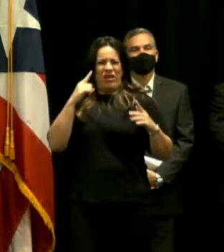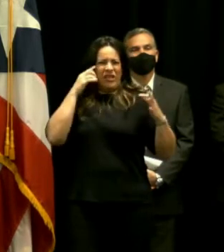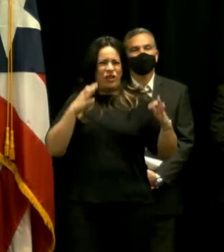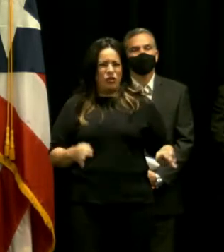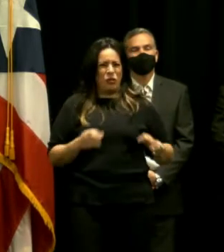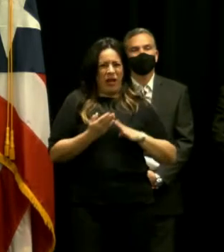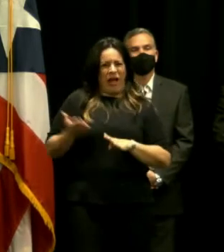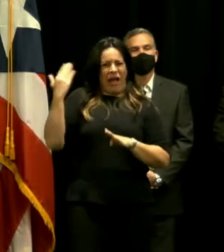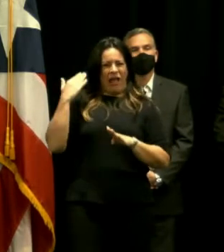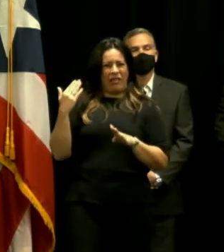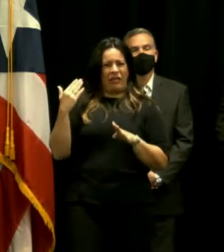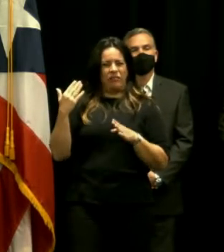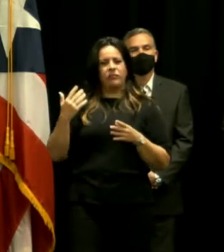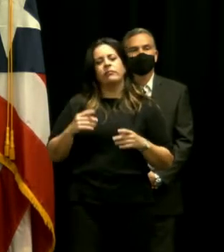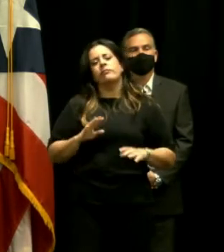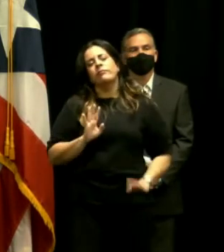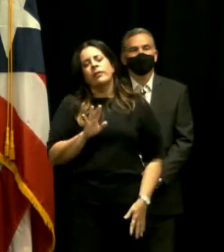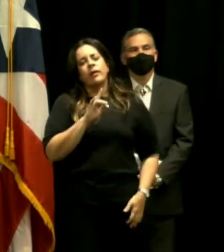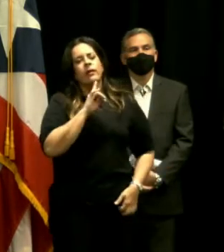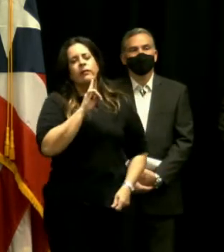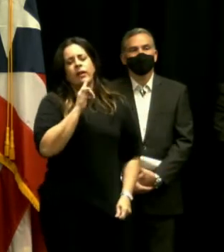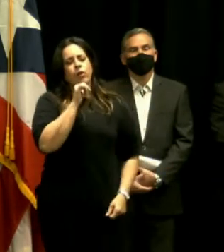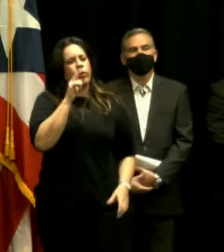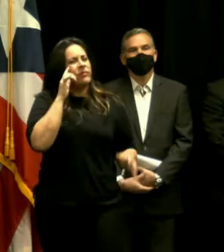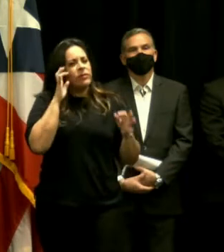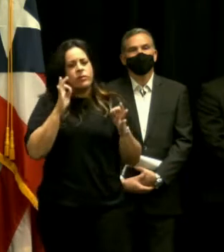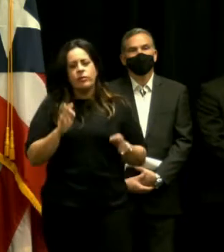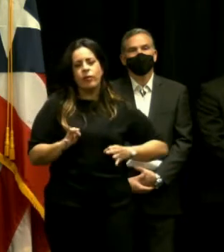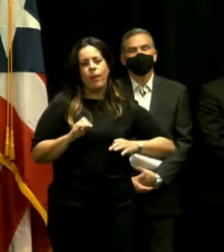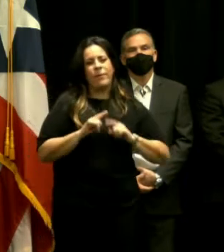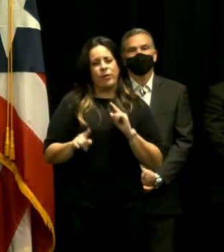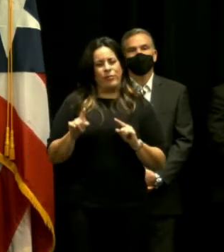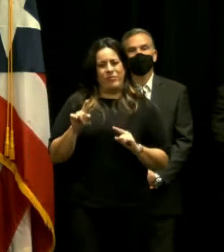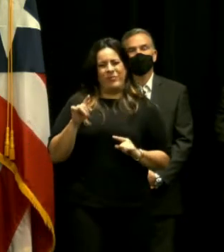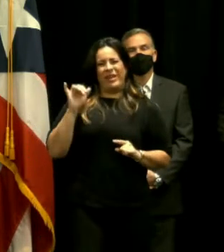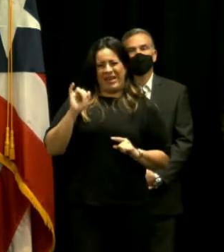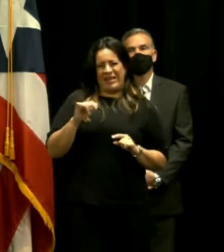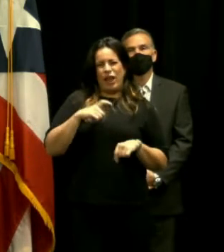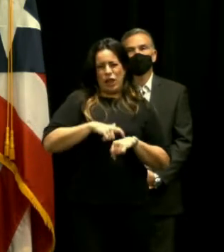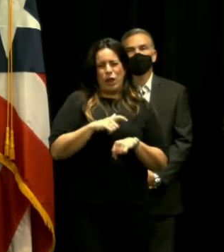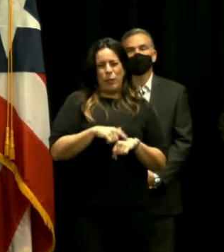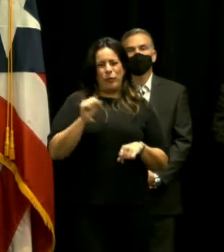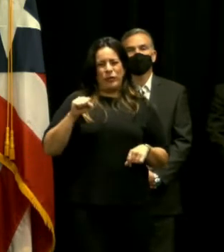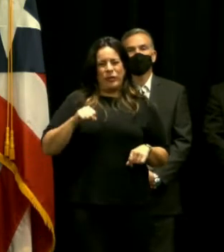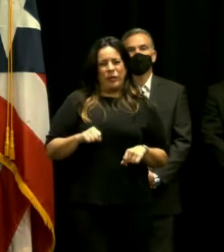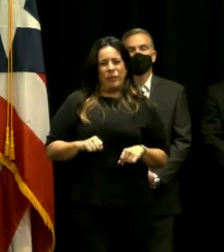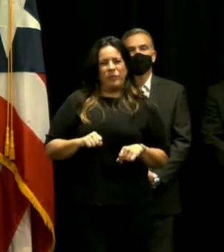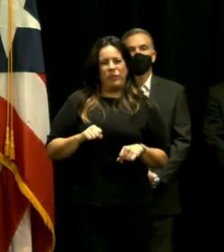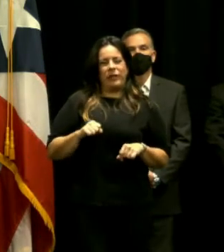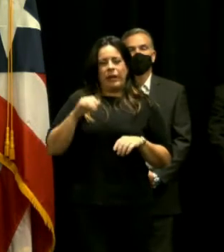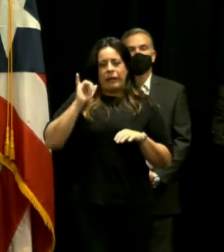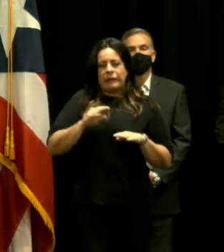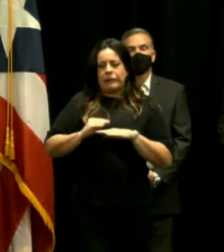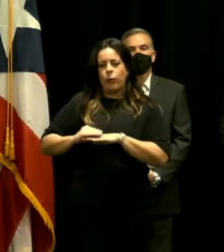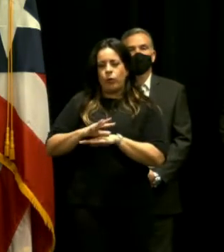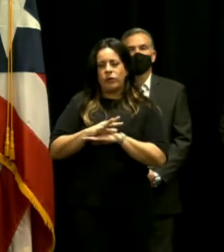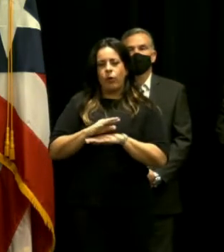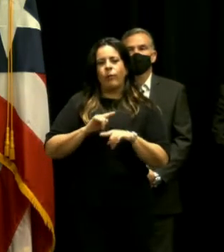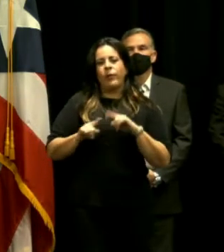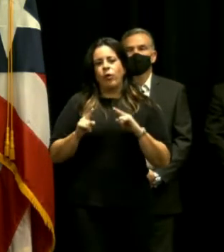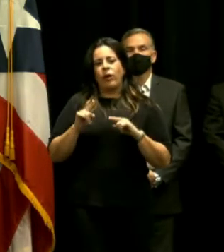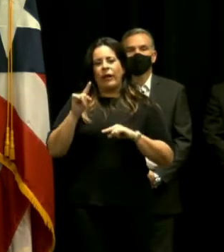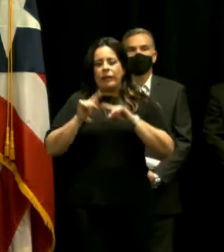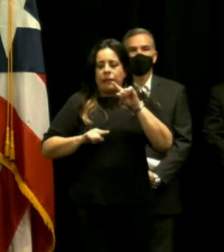en realidad entiendo que no fue una decisión pero sí en aquel momento hubo esa recomendación lo que pasa es que había